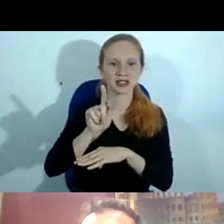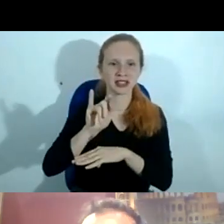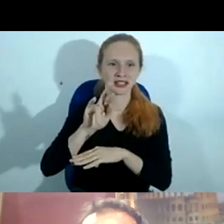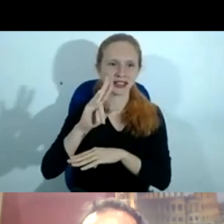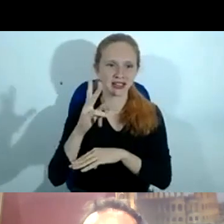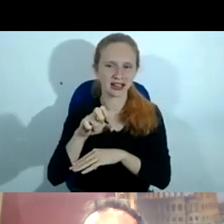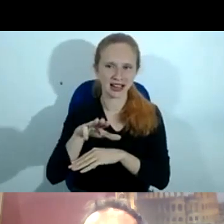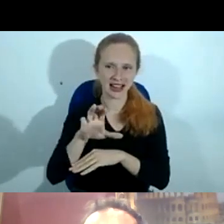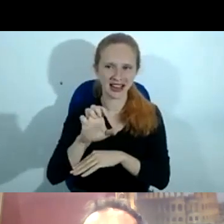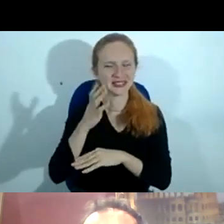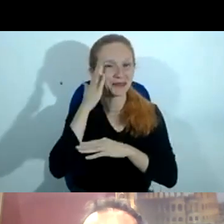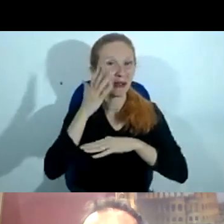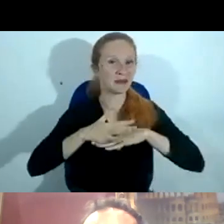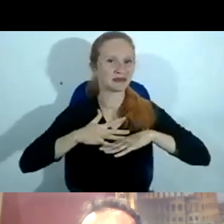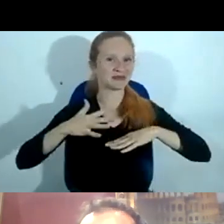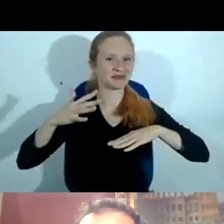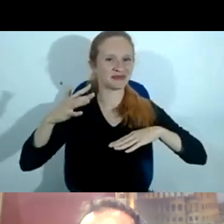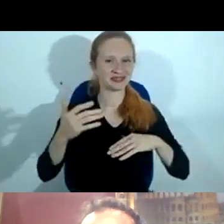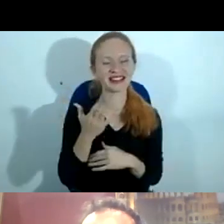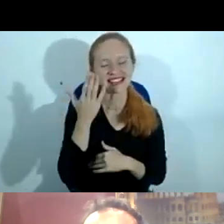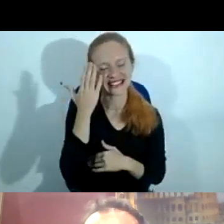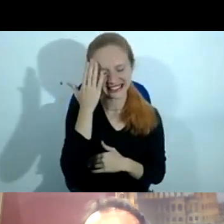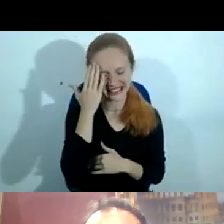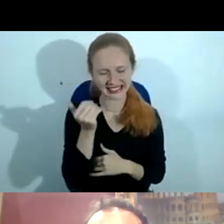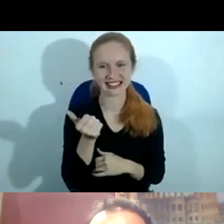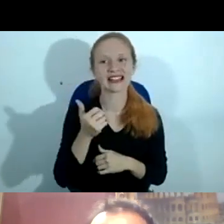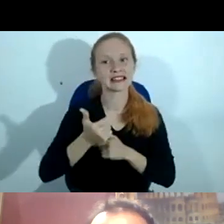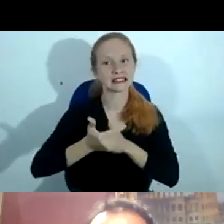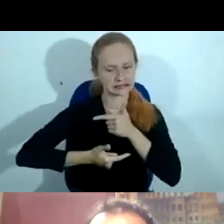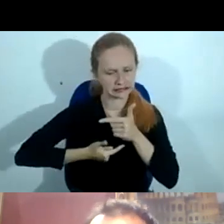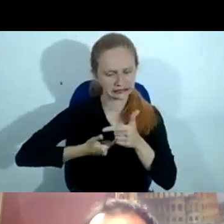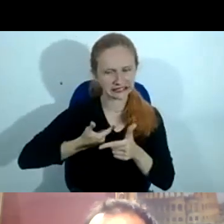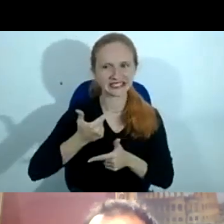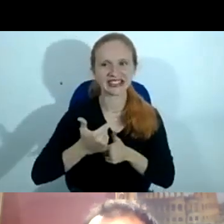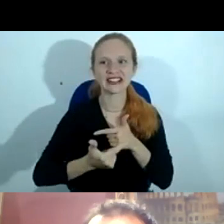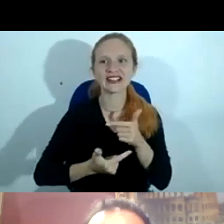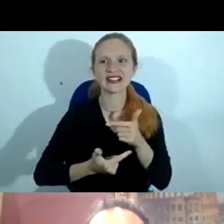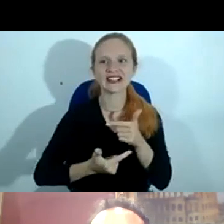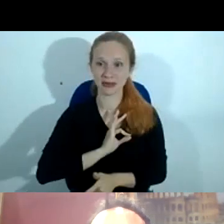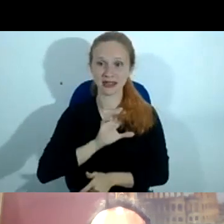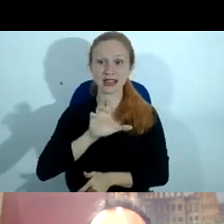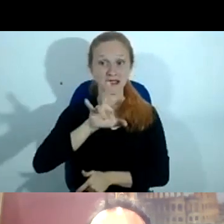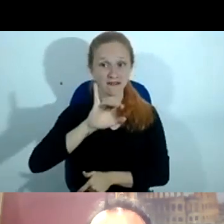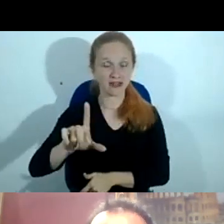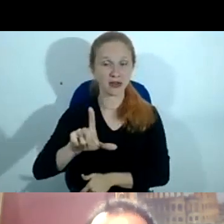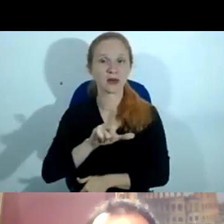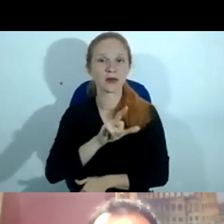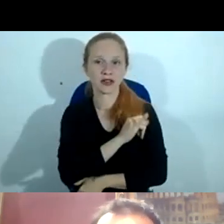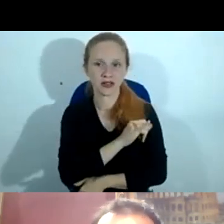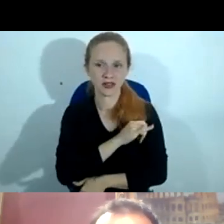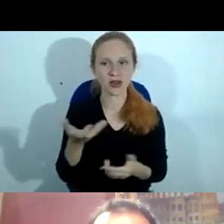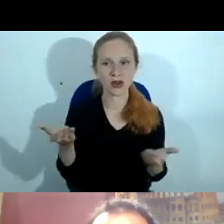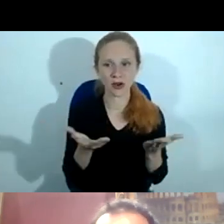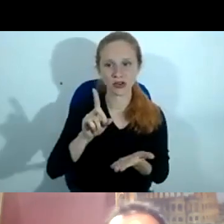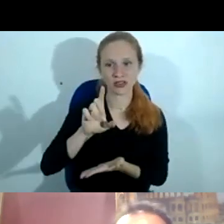dessa noite. O doutor Guilherme Cazelli, sei que foi, trabalhou na Polícia Civil do Rio de Janeiro também. Hoje é delegado de